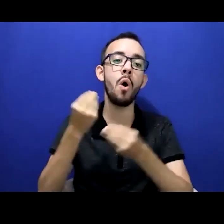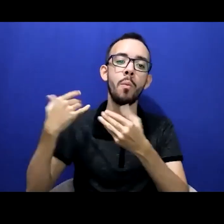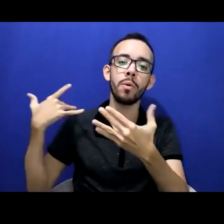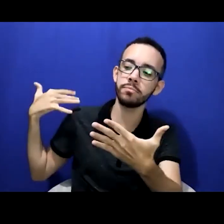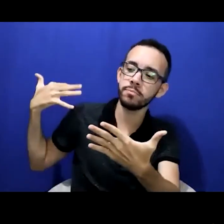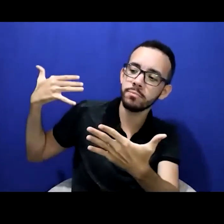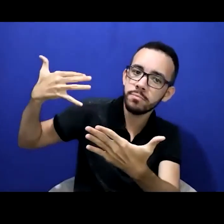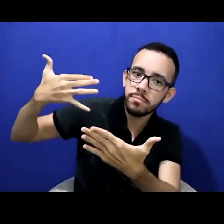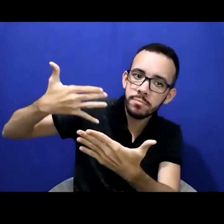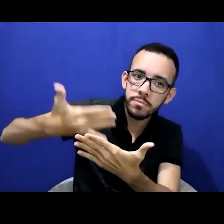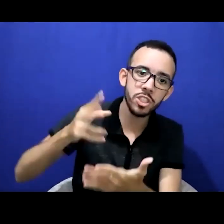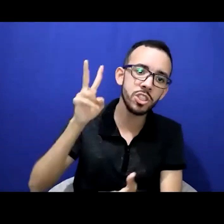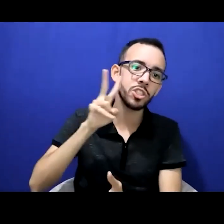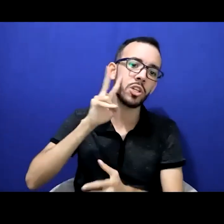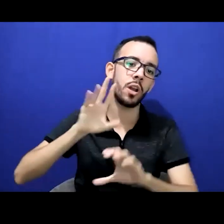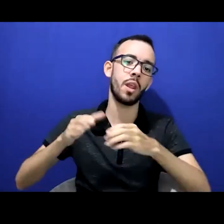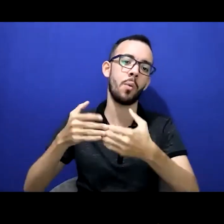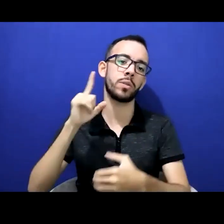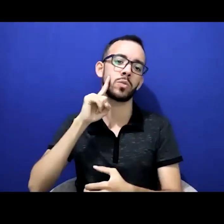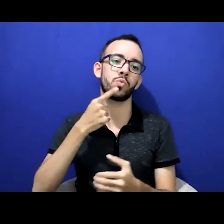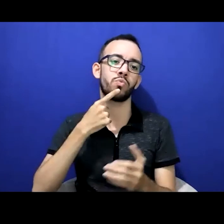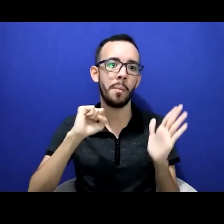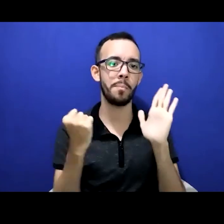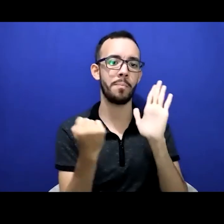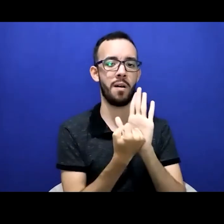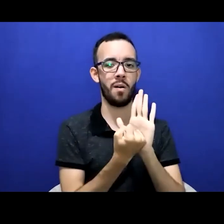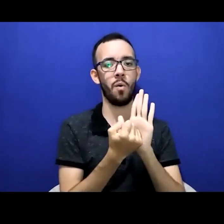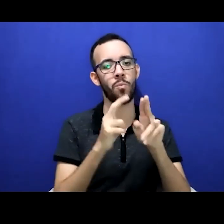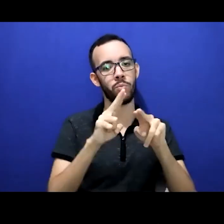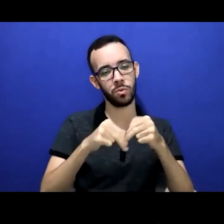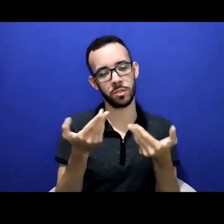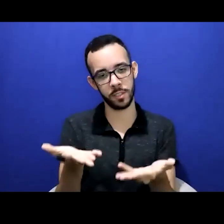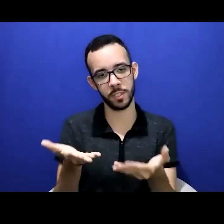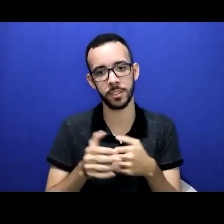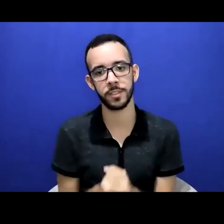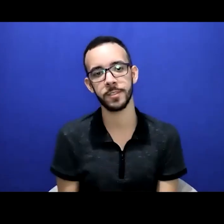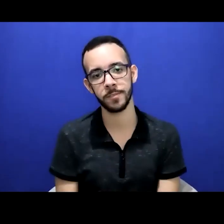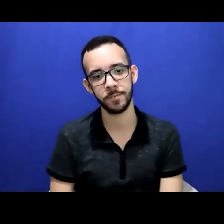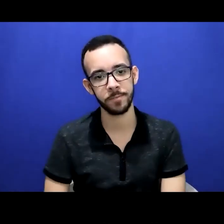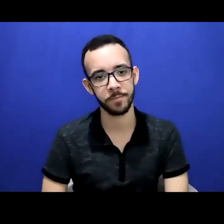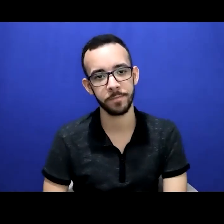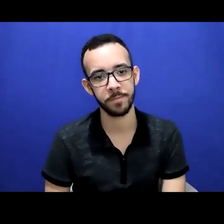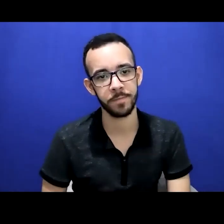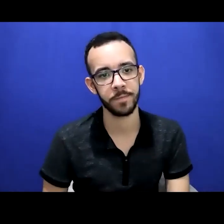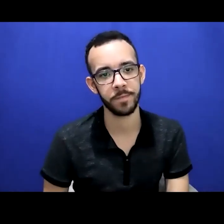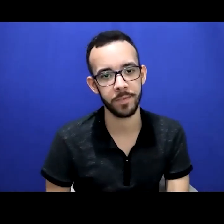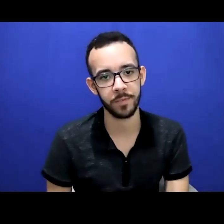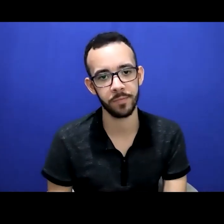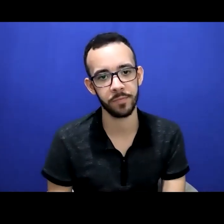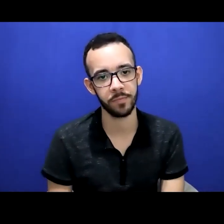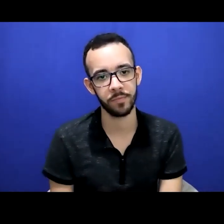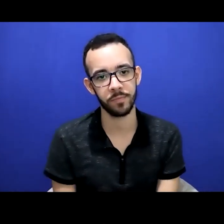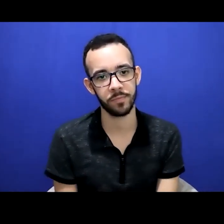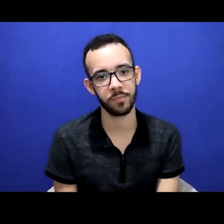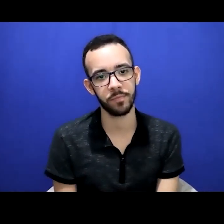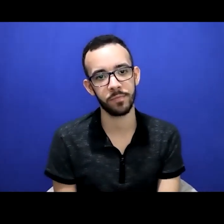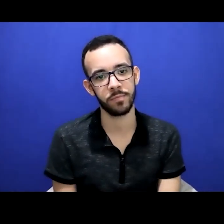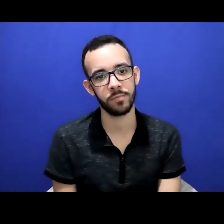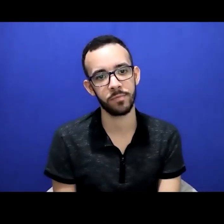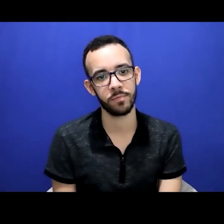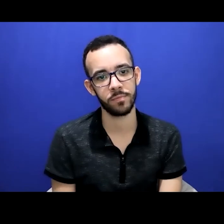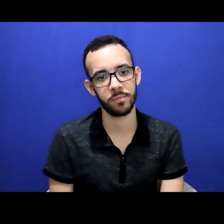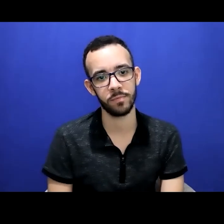intérprete essa tradução vai melhorar nesses eventos eu volto a dizer que o que falta nesses